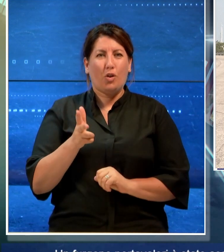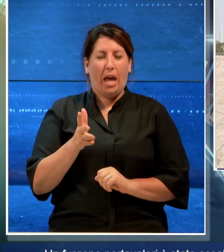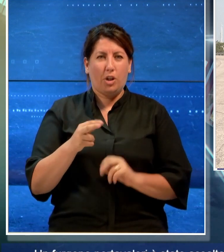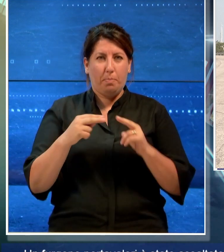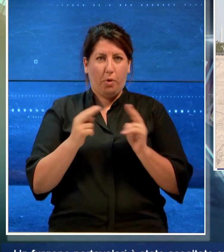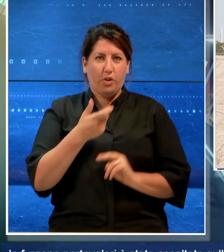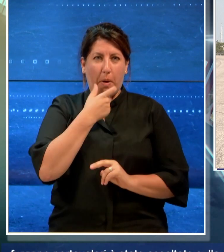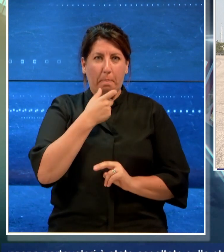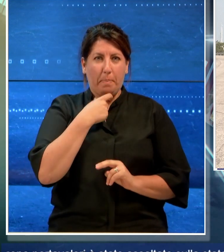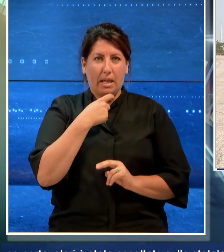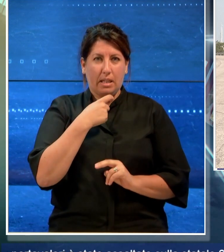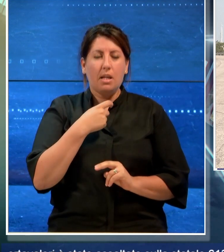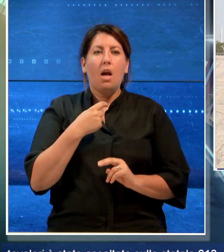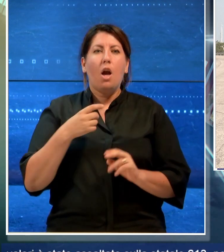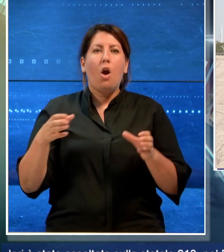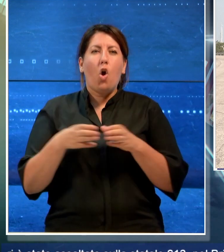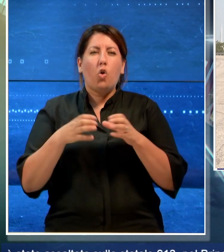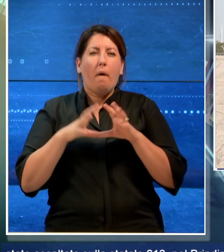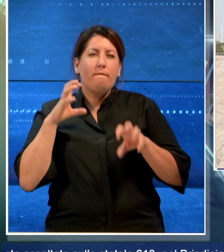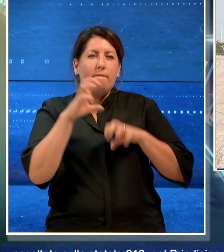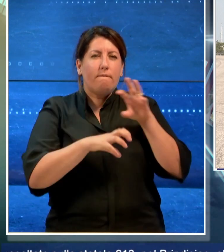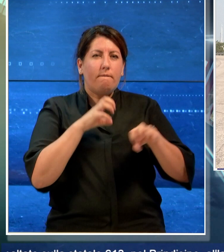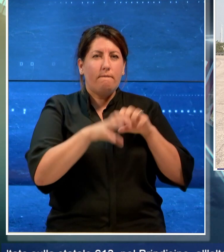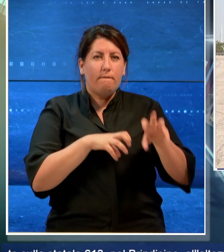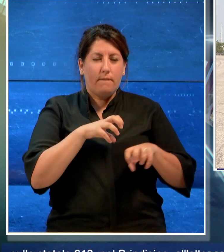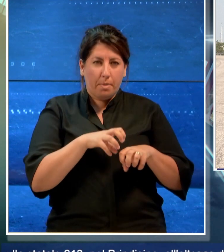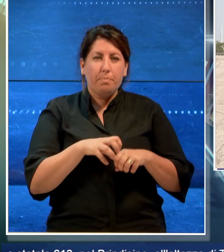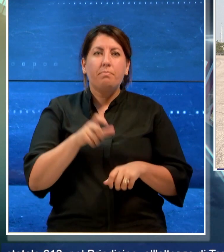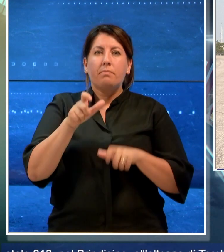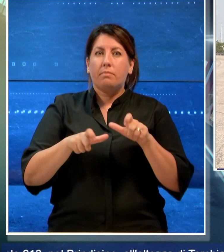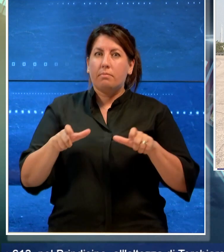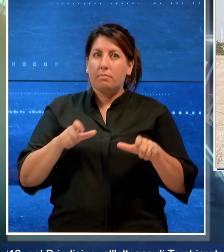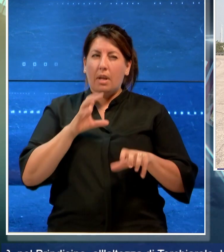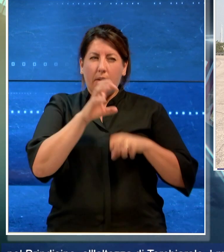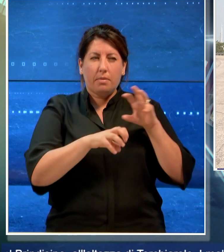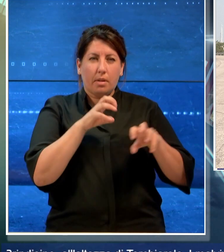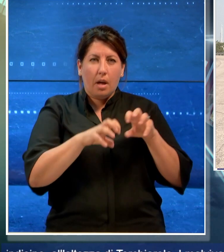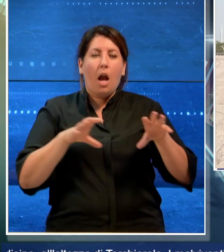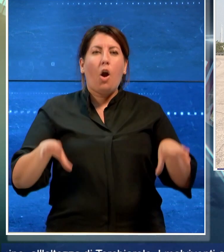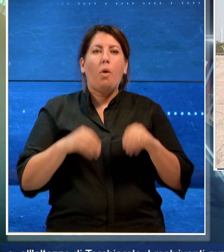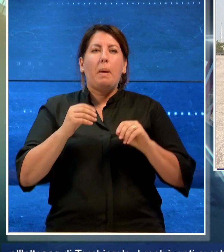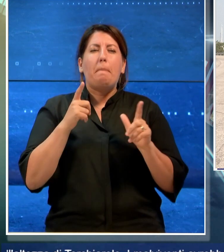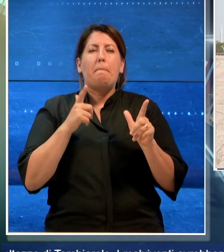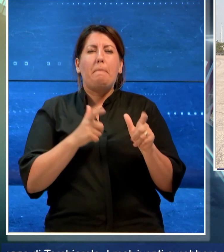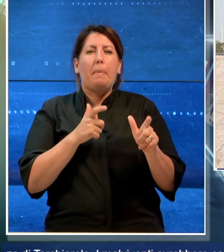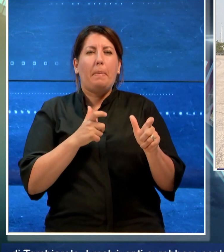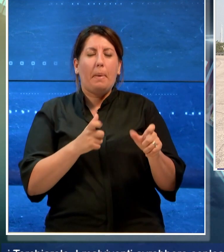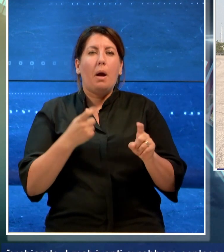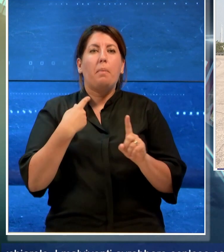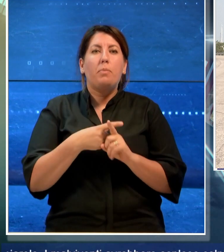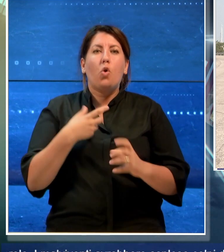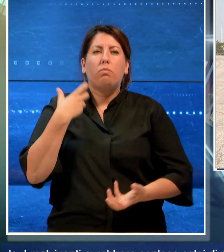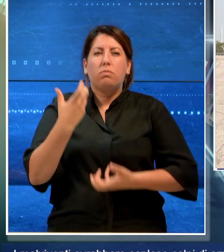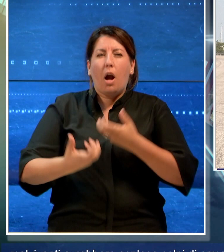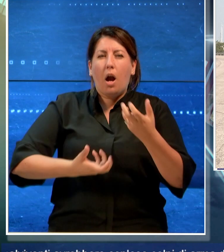Brindisino, all'altezza di Torchiarolo. I malviventi avrebbero esploso colpi di arma da fuoco ed incendiato